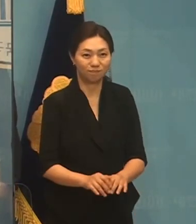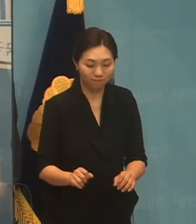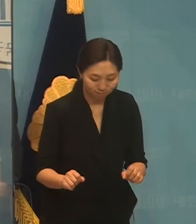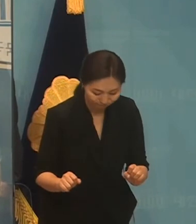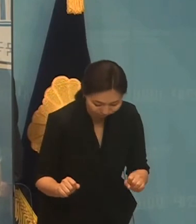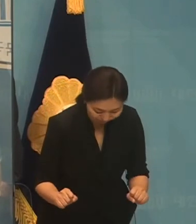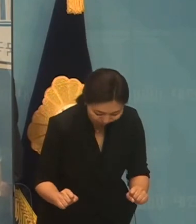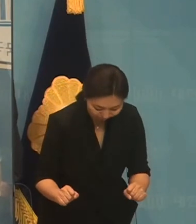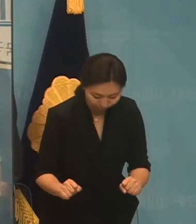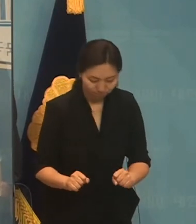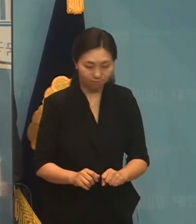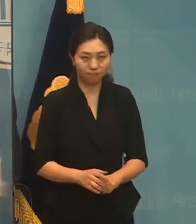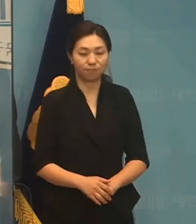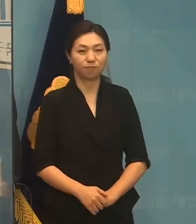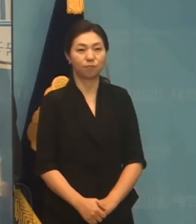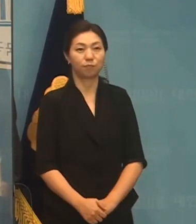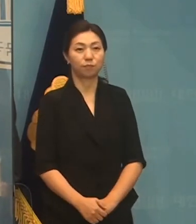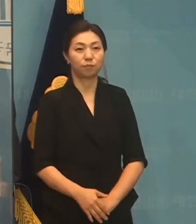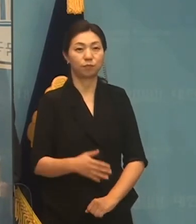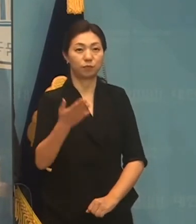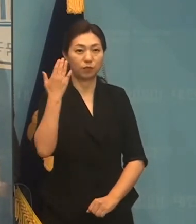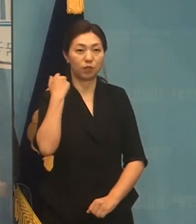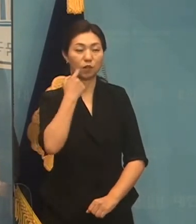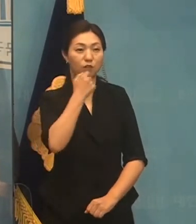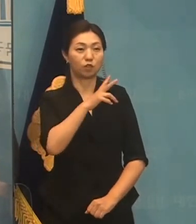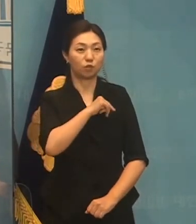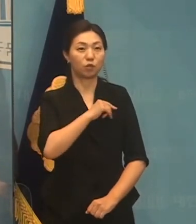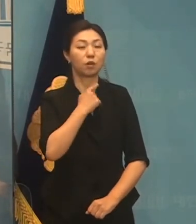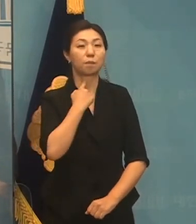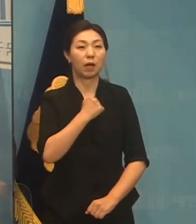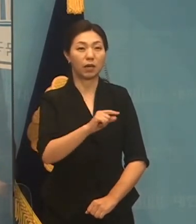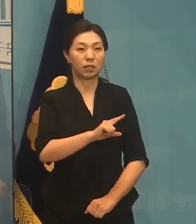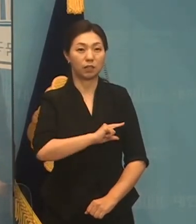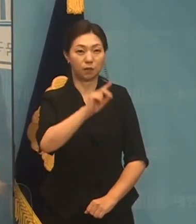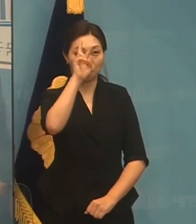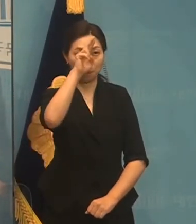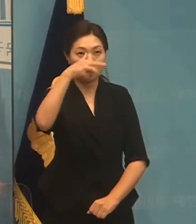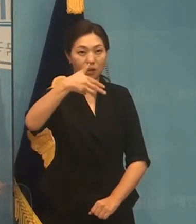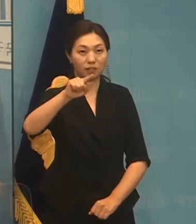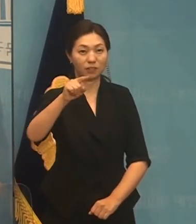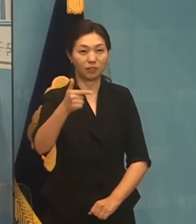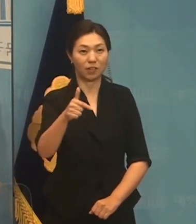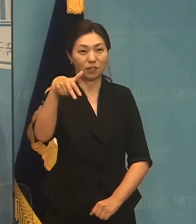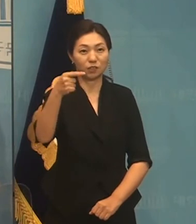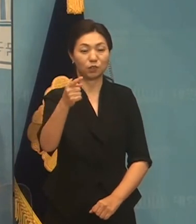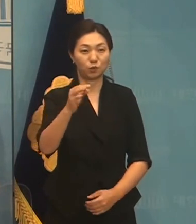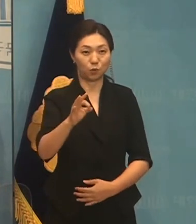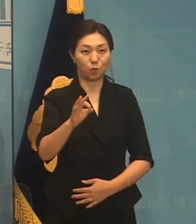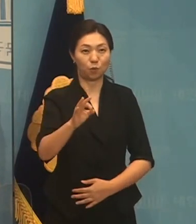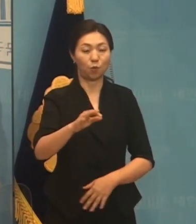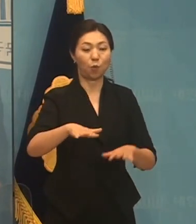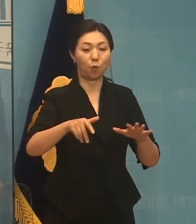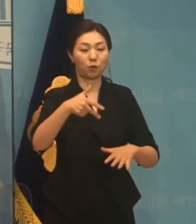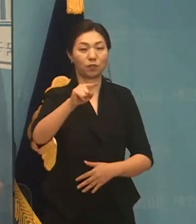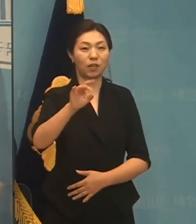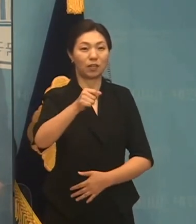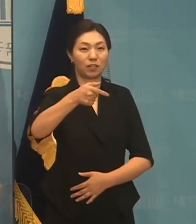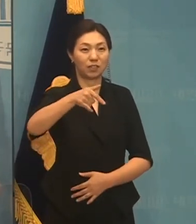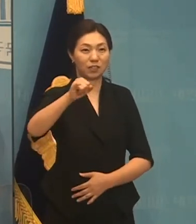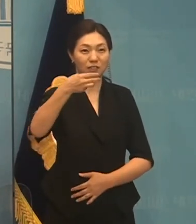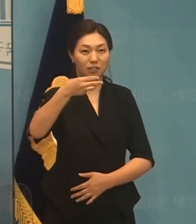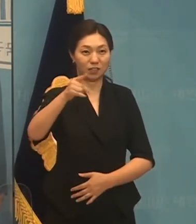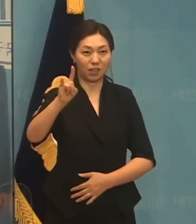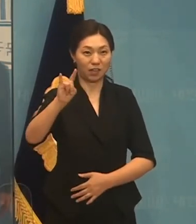안녕하세요. 전국회의 박찬종입니다. 장기표 동지의 오늘 대통령 후보